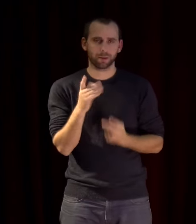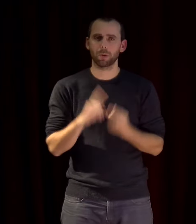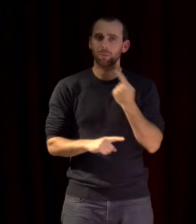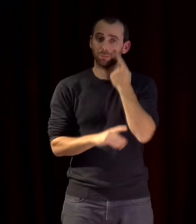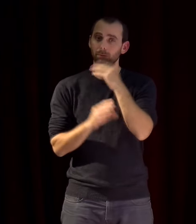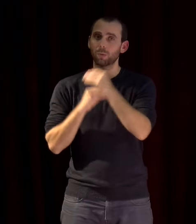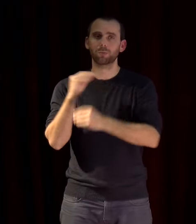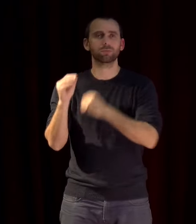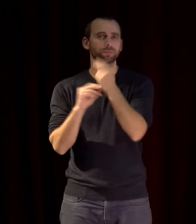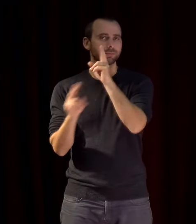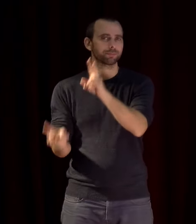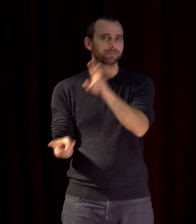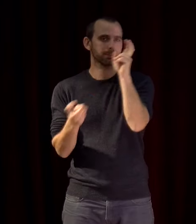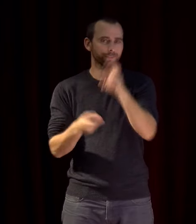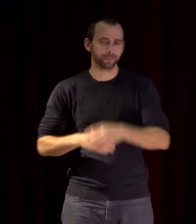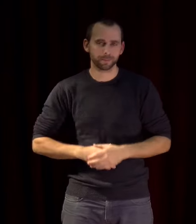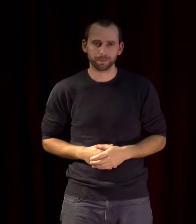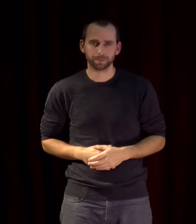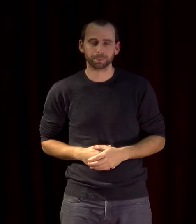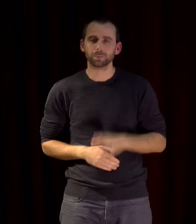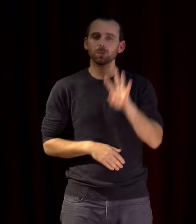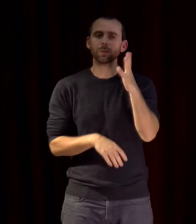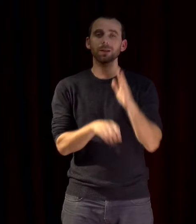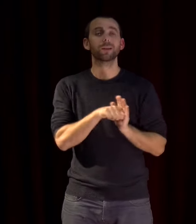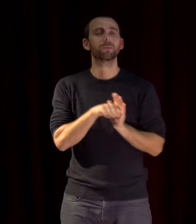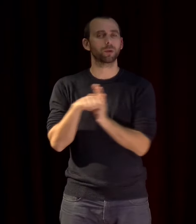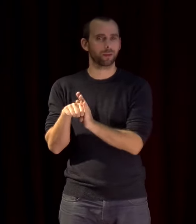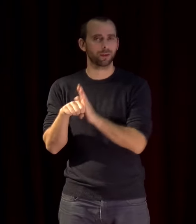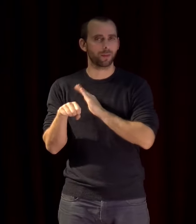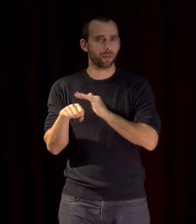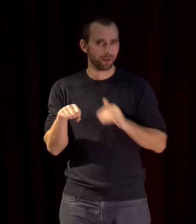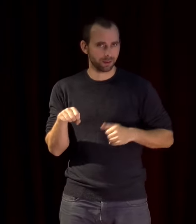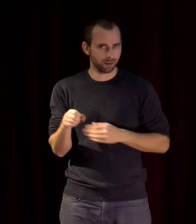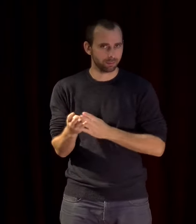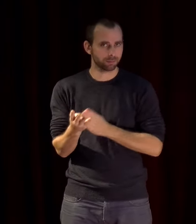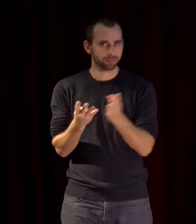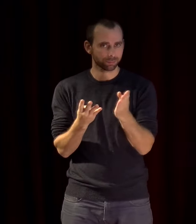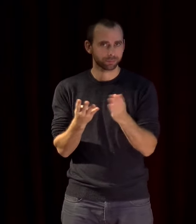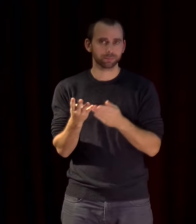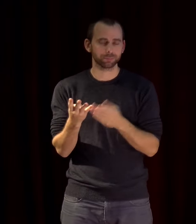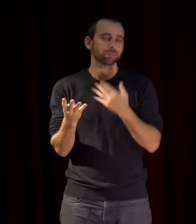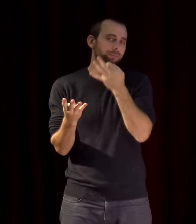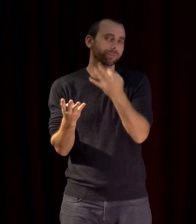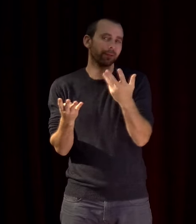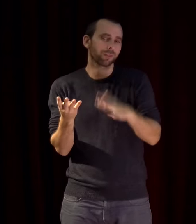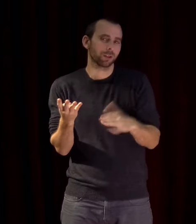et pour finir la quatrième priorité j'en ai déjà un peu parlé